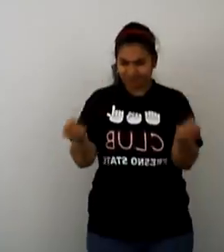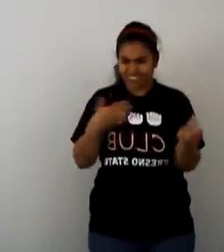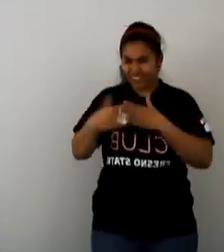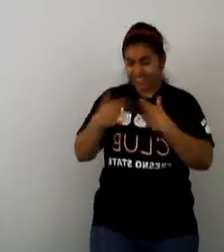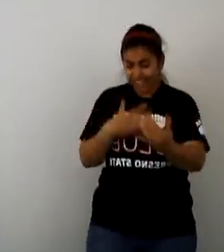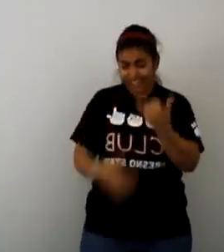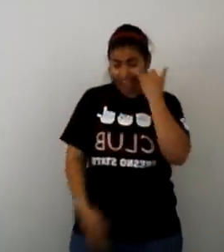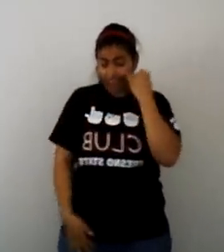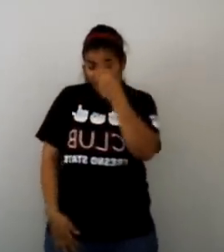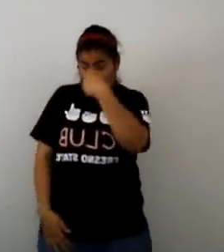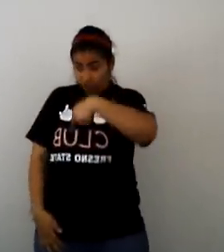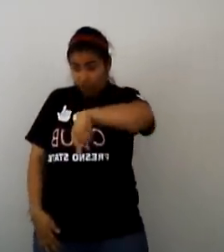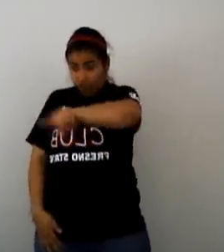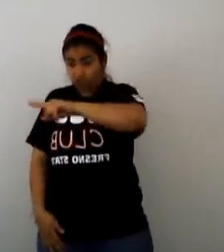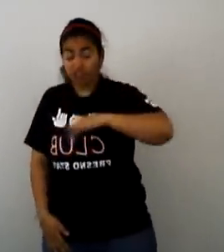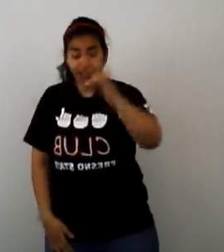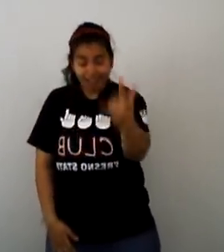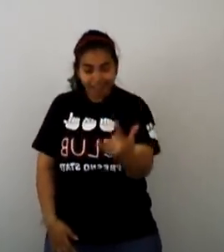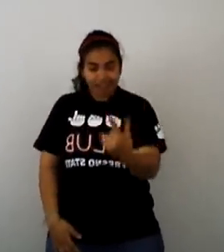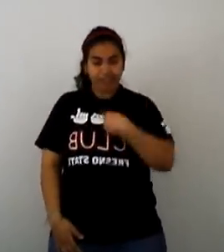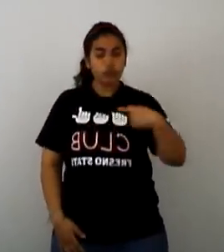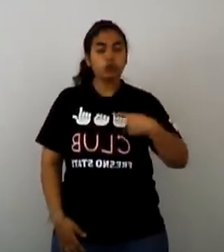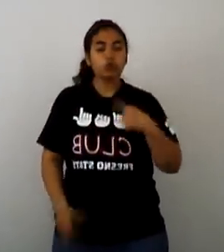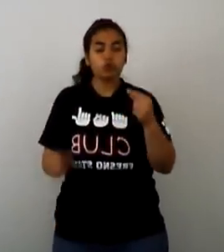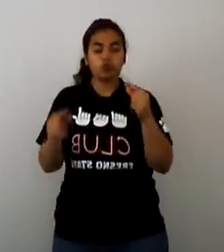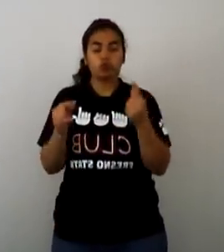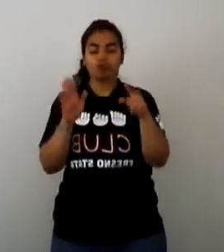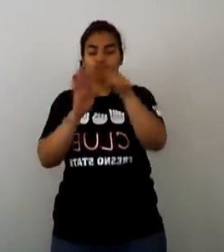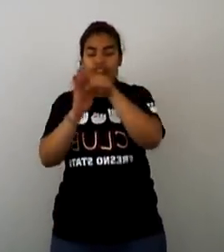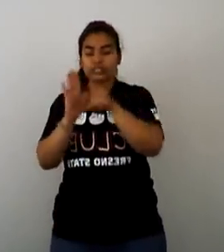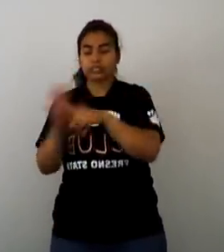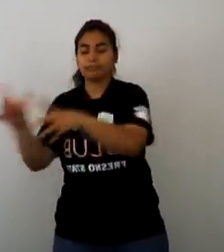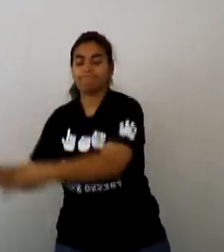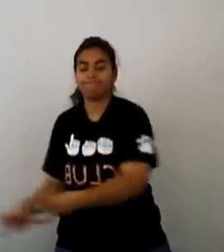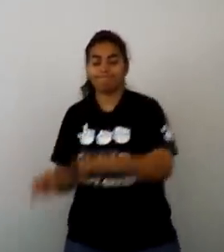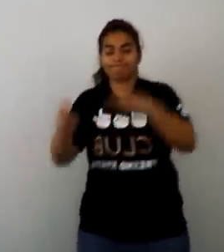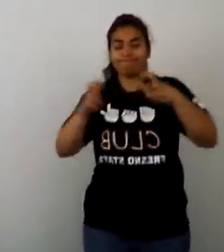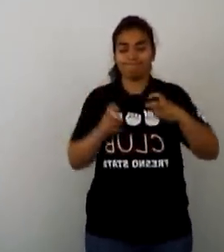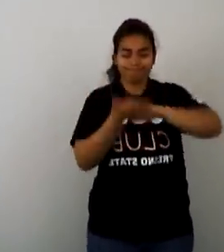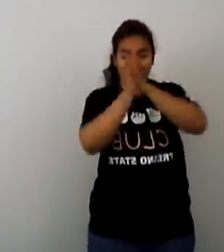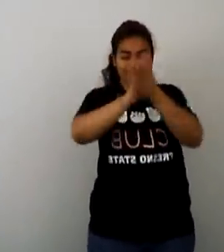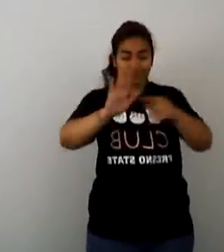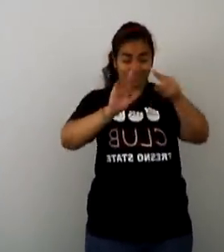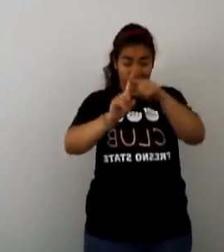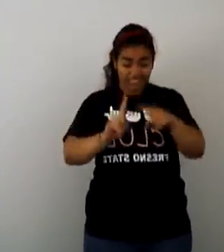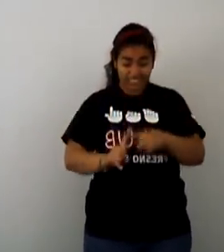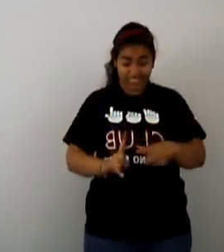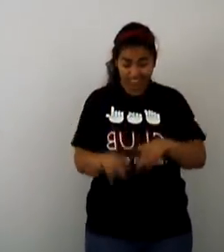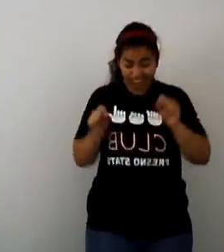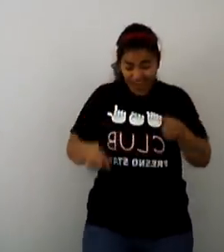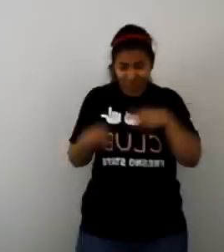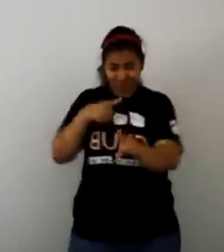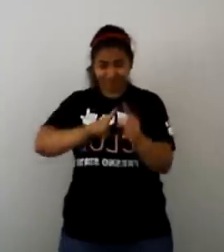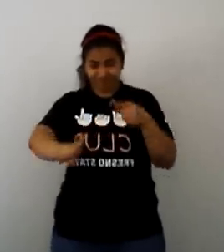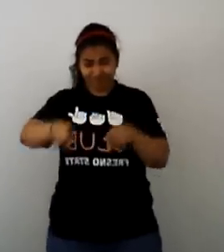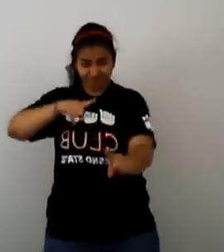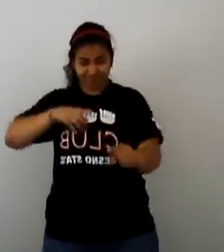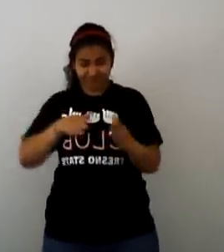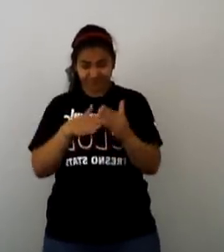que me aman todo le obra para bien Te podrán causar tristeza, te podrán causar dolor Pero nadie podrá separarte de